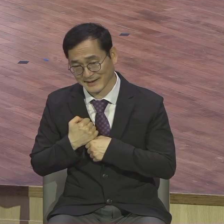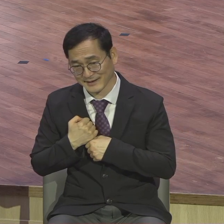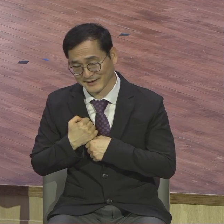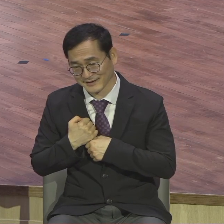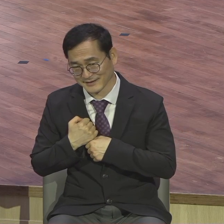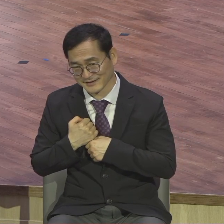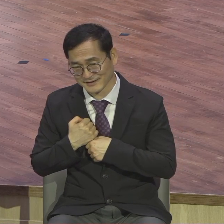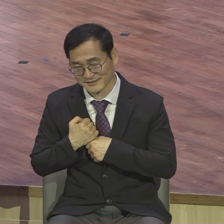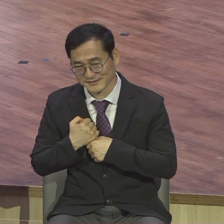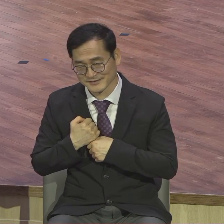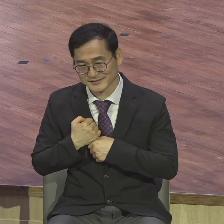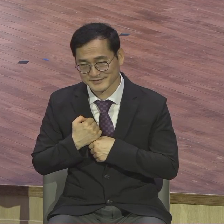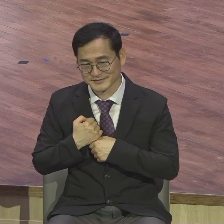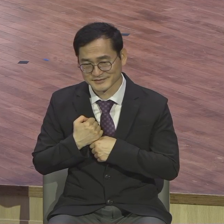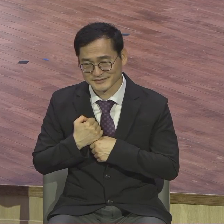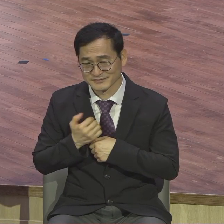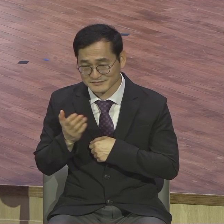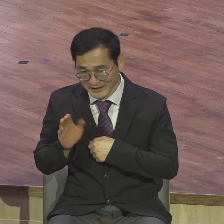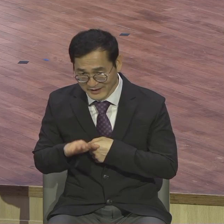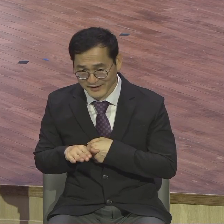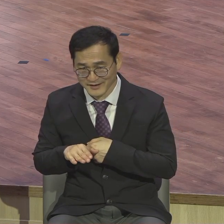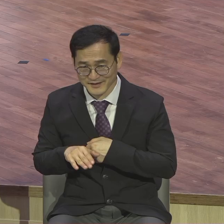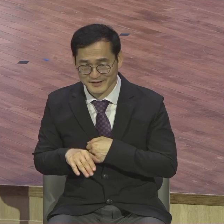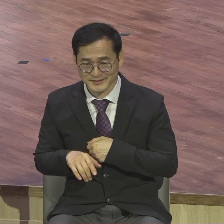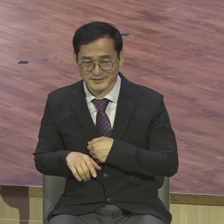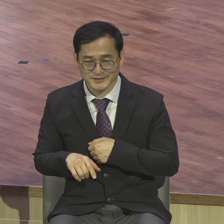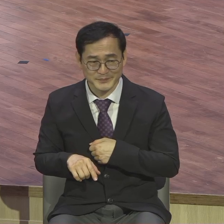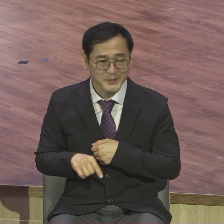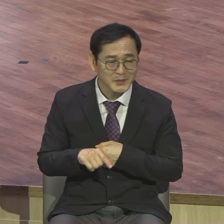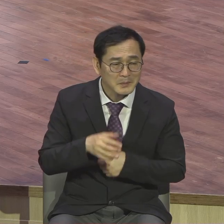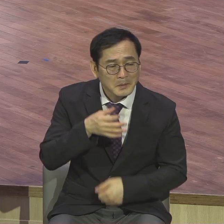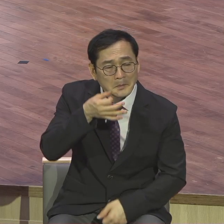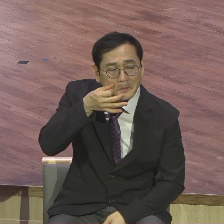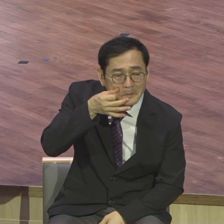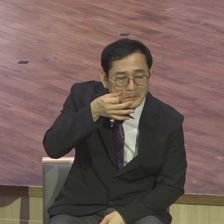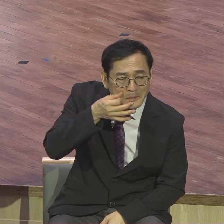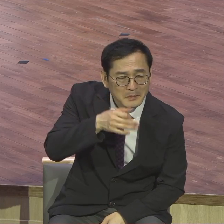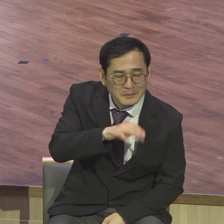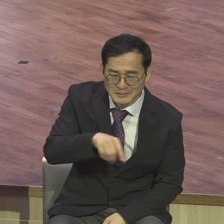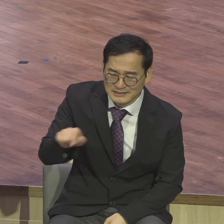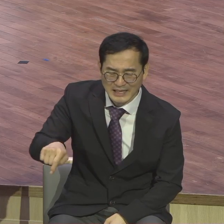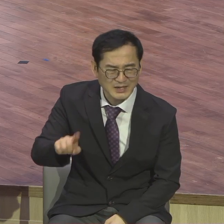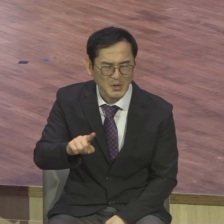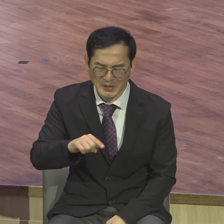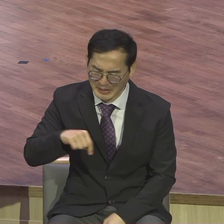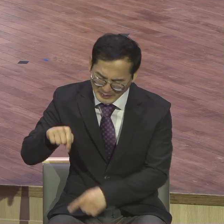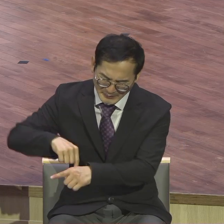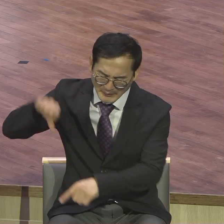그야말로 돌아다니면서 온갖 부정적인 말만 갖다 보면 참견합니다